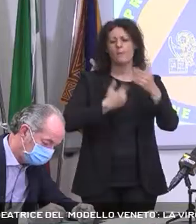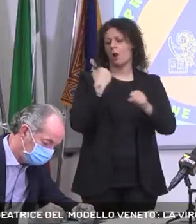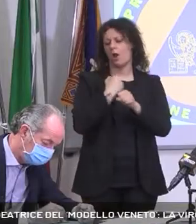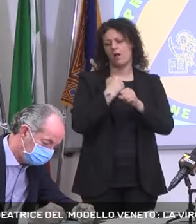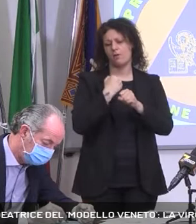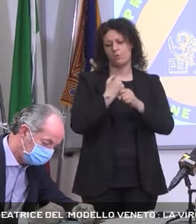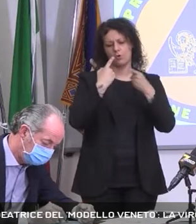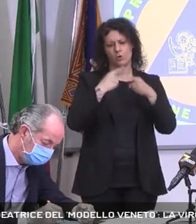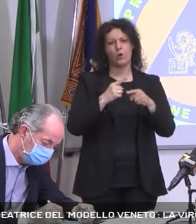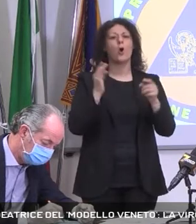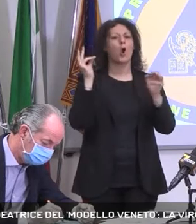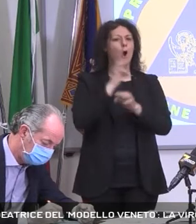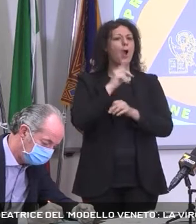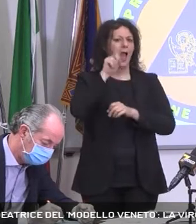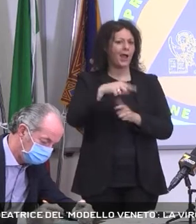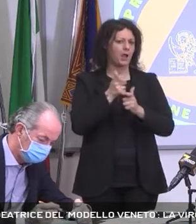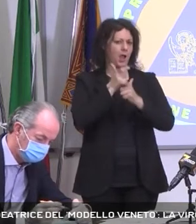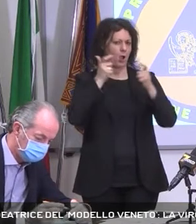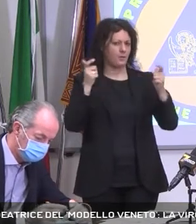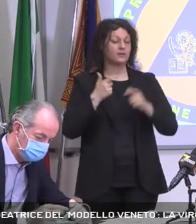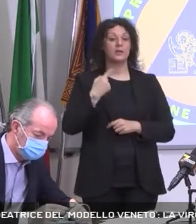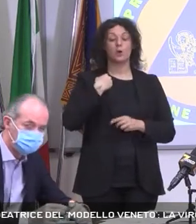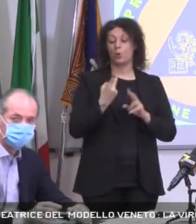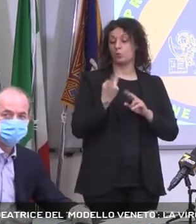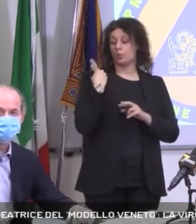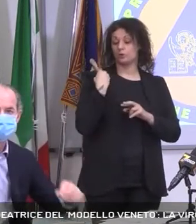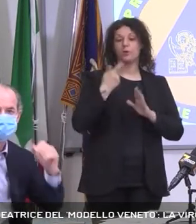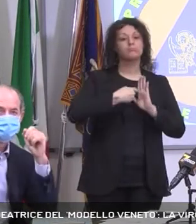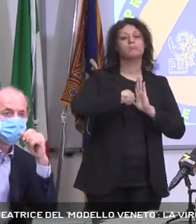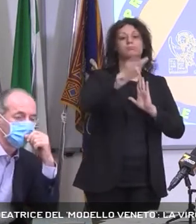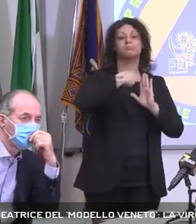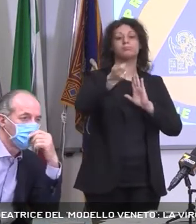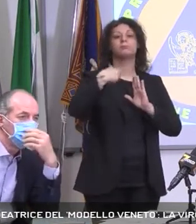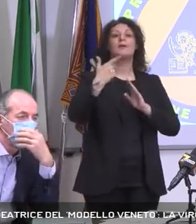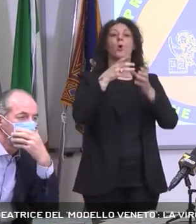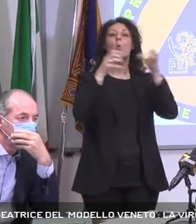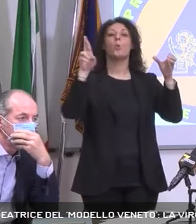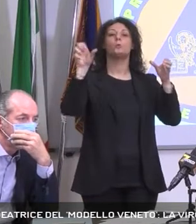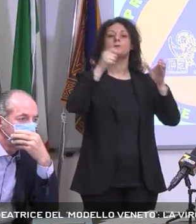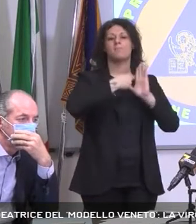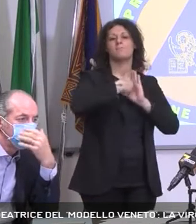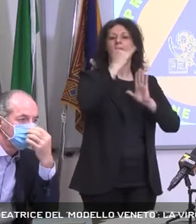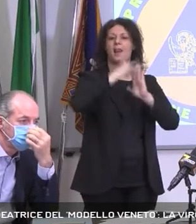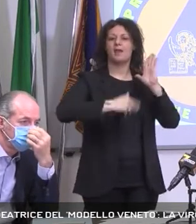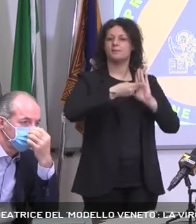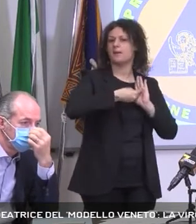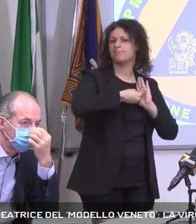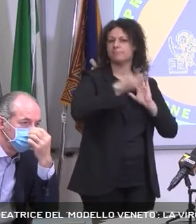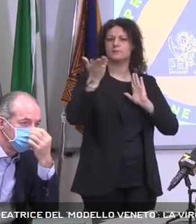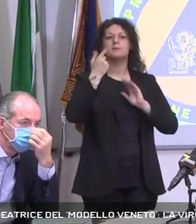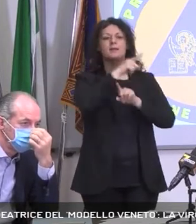Io due giorni fa, tre giorni fa, ho mandato una lettera a tutte le aziende ULS per rafforzare la